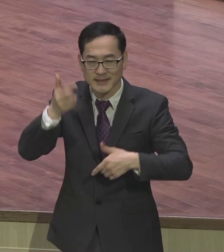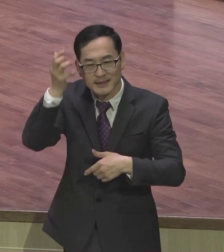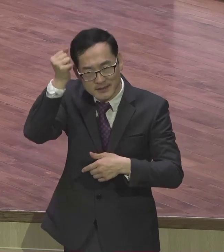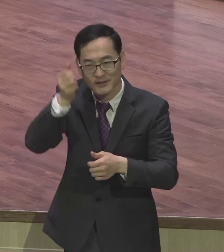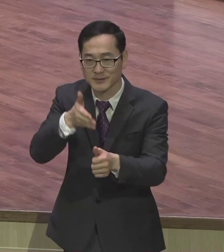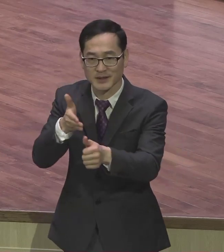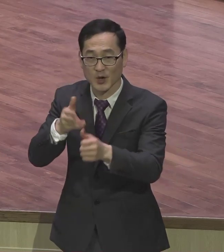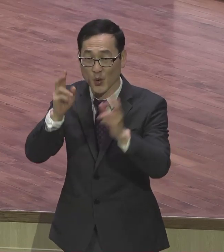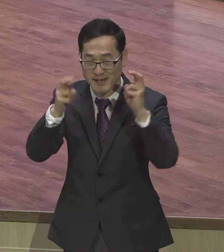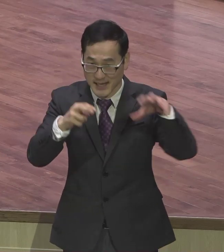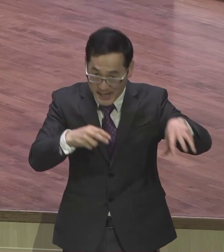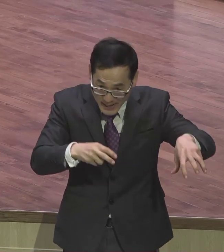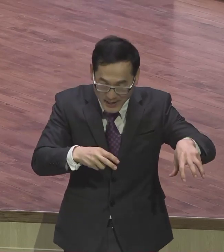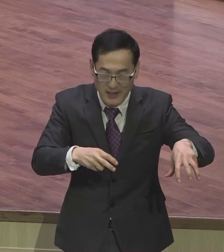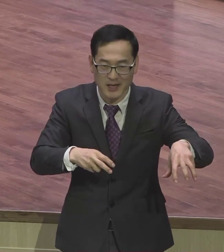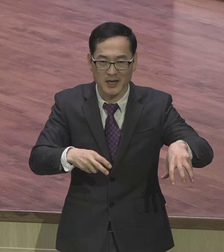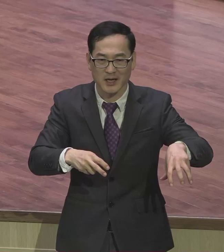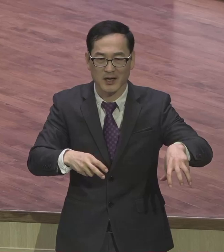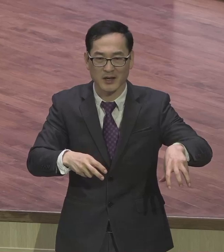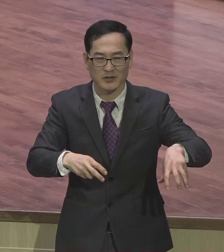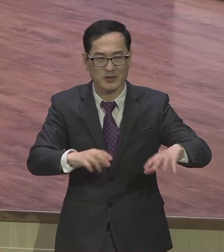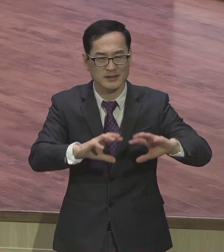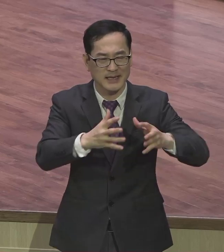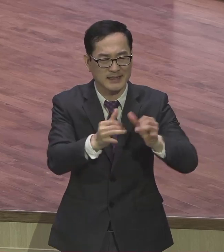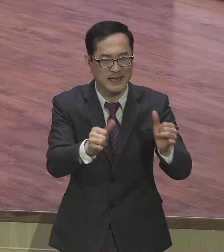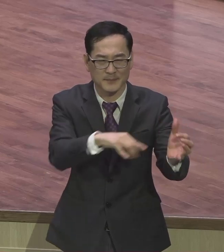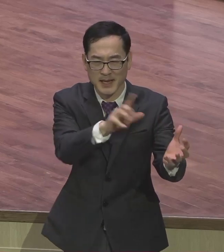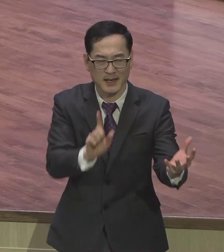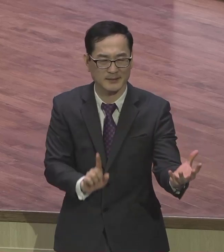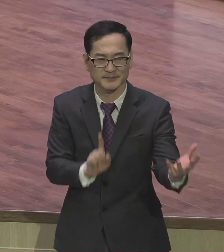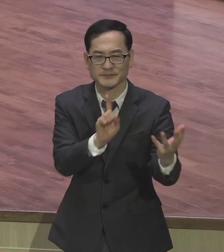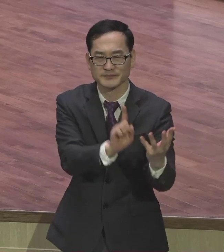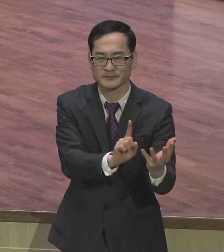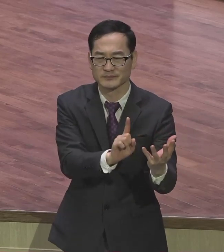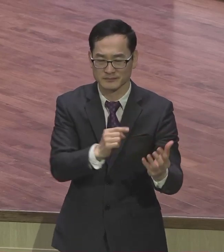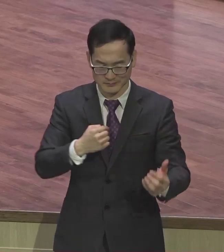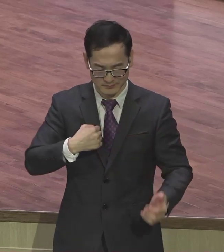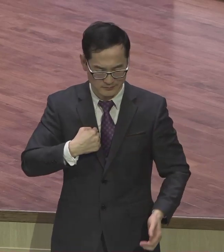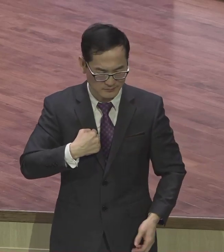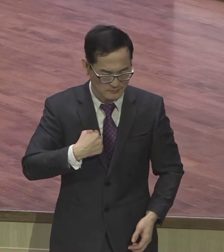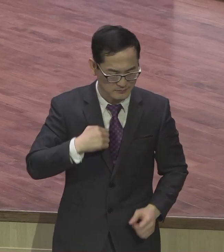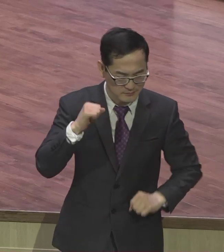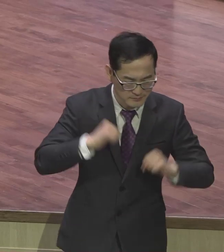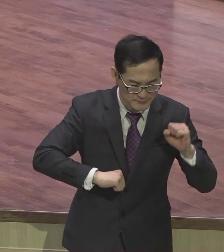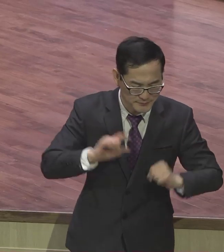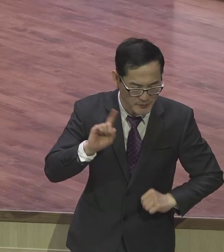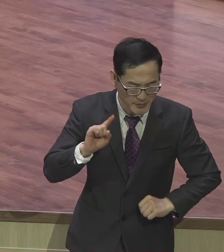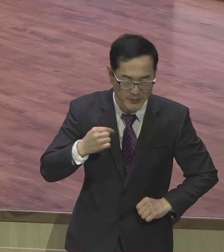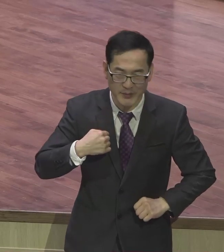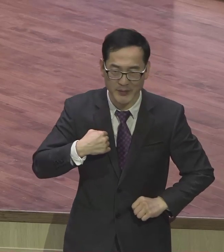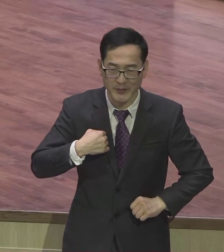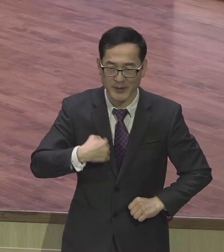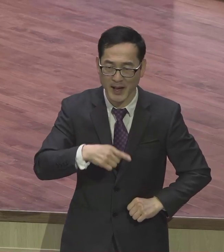세상에 흠악한 사업 현장에서도 달라 말과 행동 결정이 달라